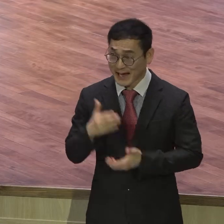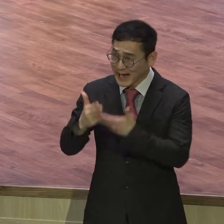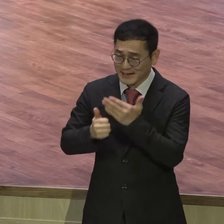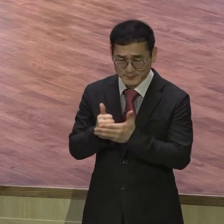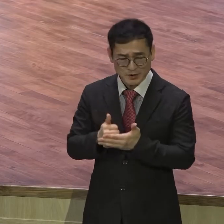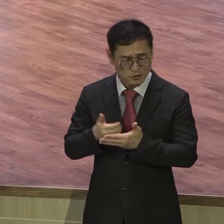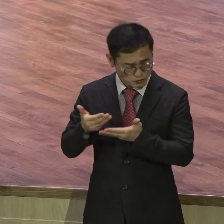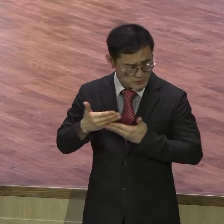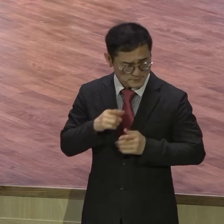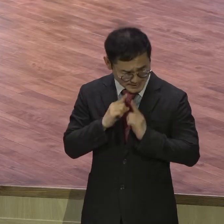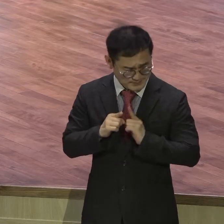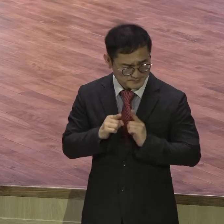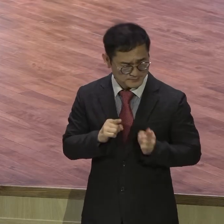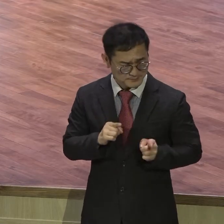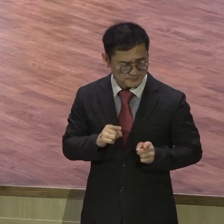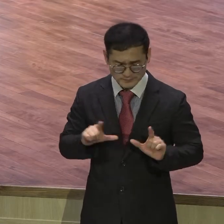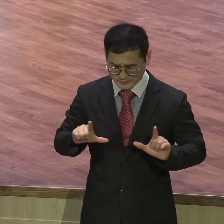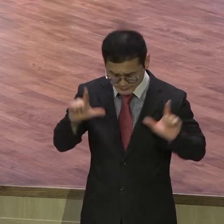생길 주역으로 승인받는 주인공이다